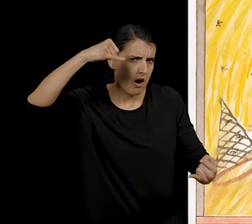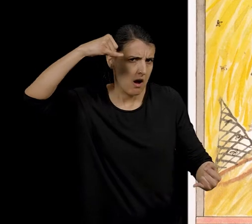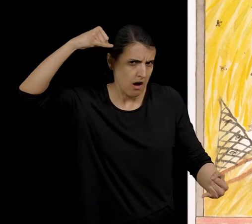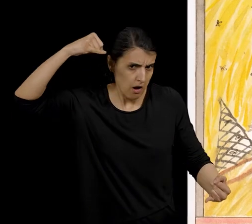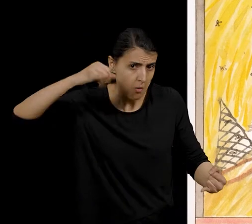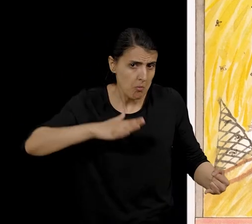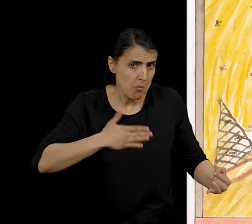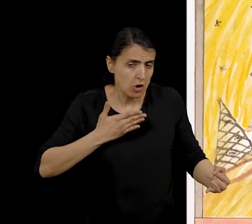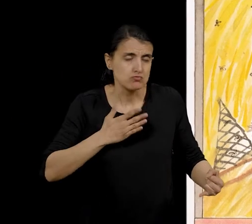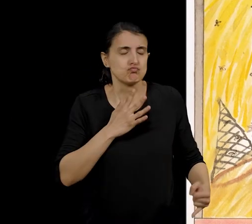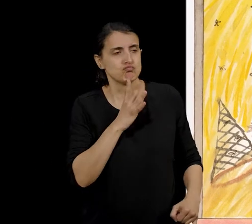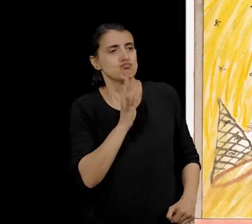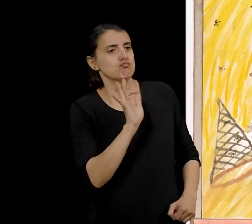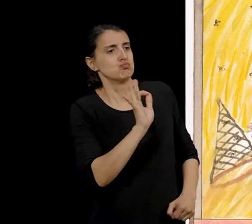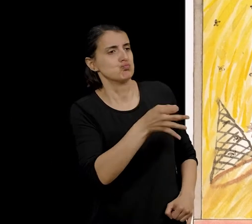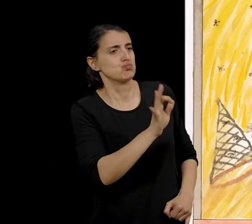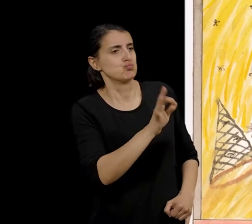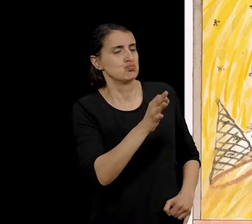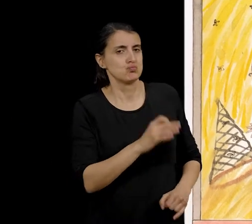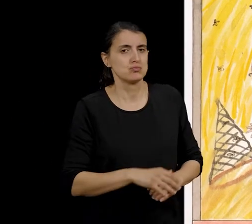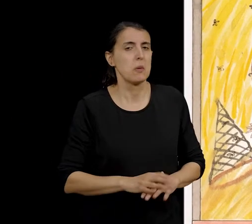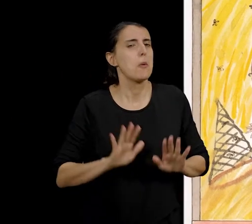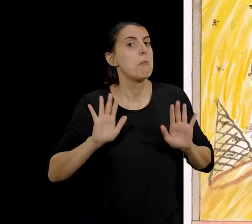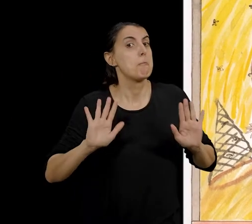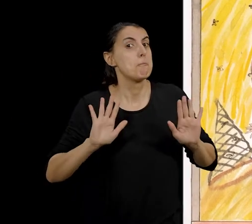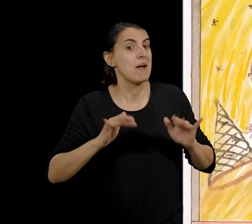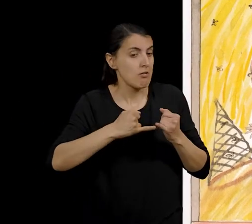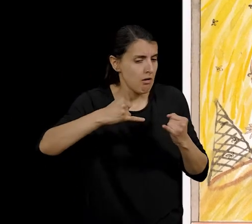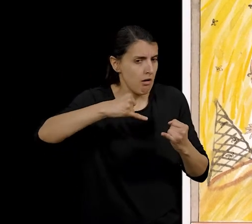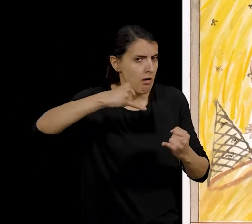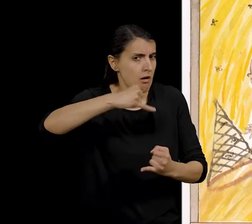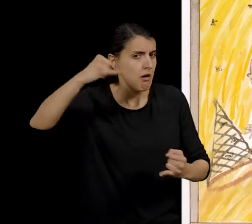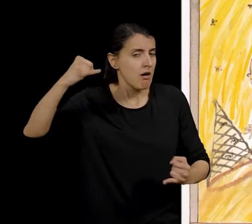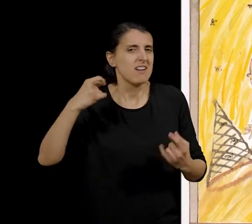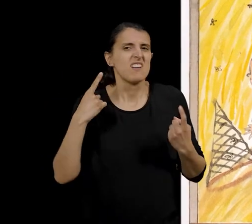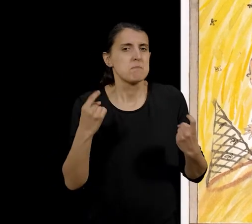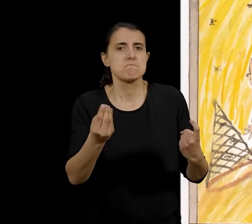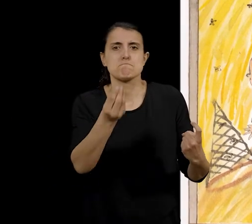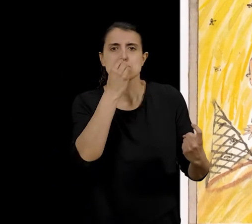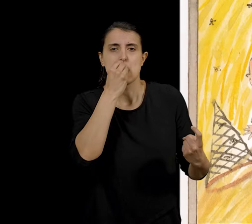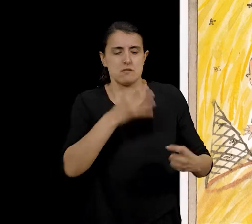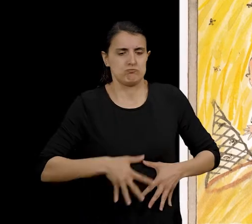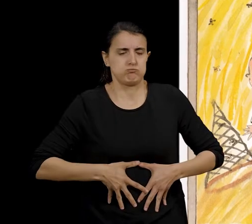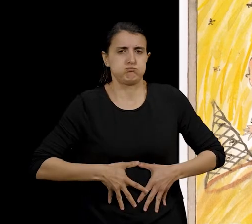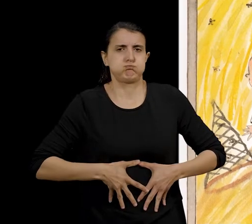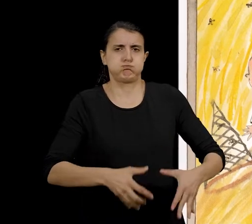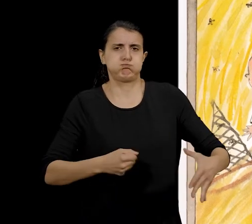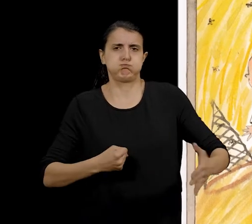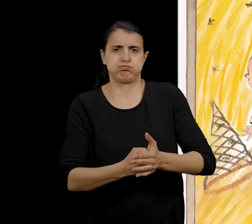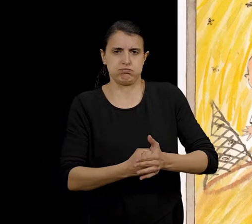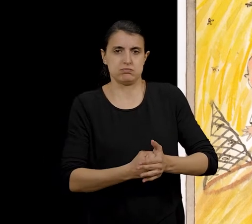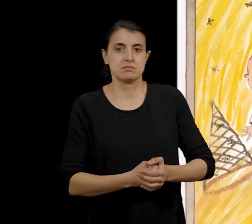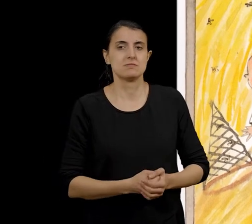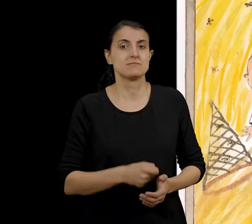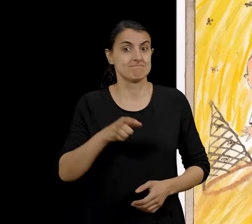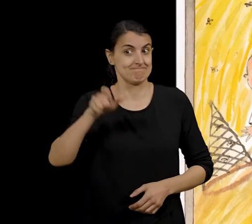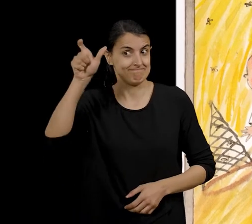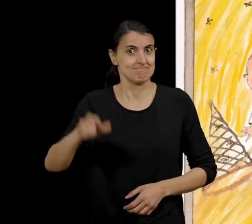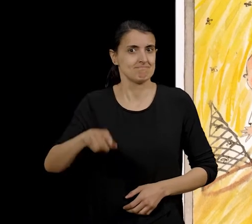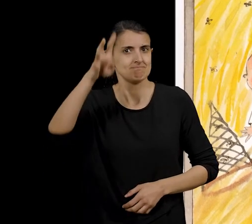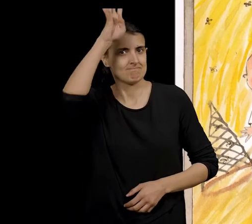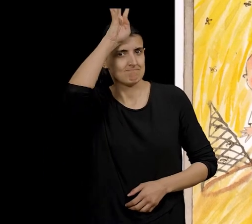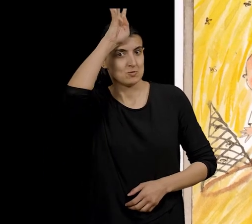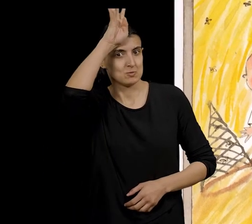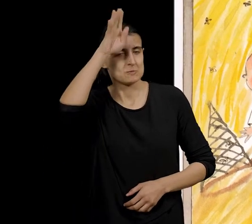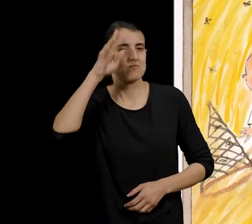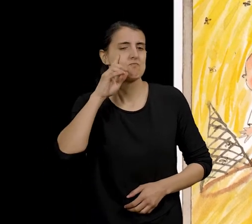L'aranya també va dir que sí, però que li calia menjar molt i tenir la panxa ben plena. Antonet, vet aquí